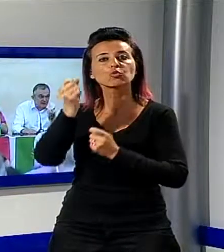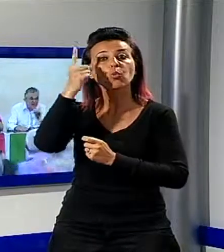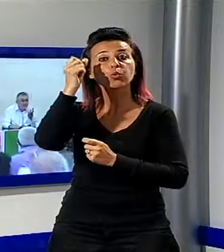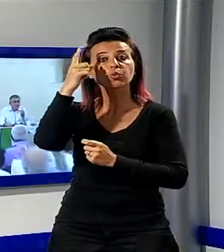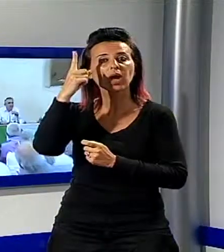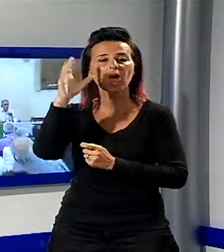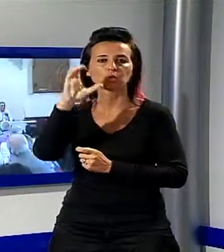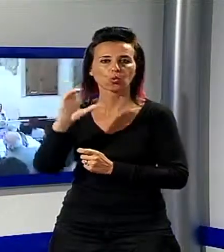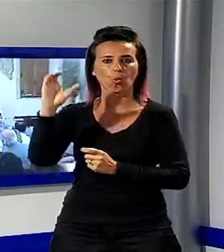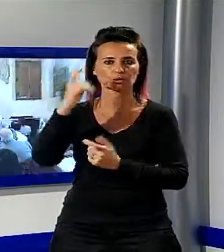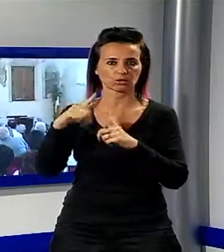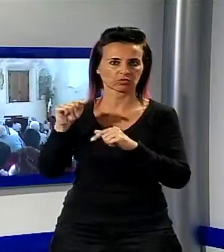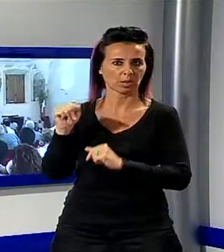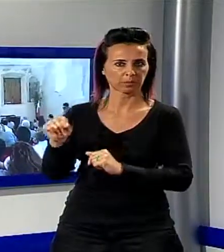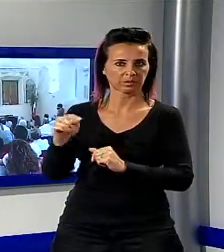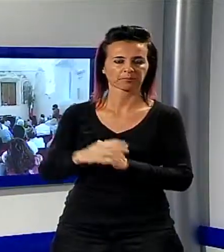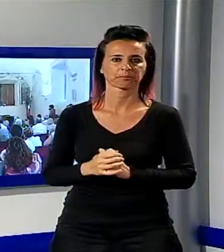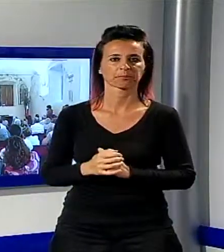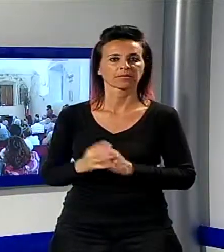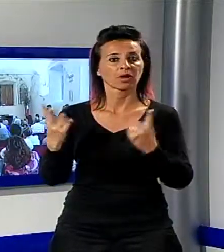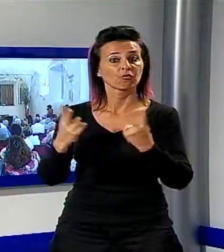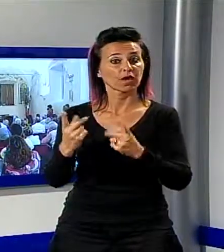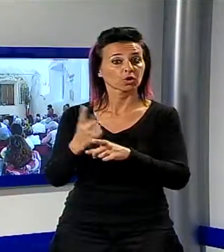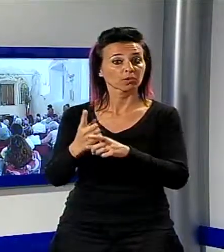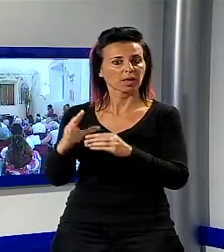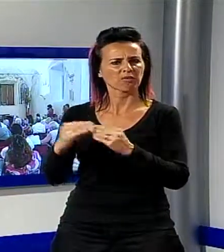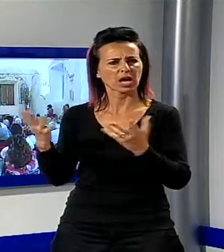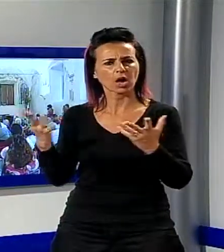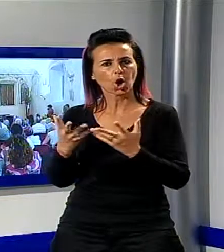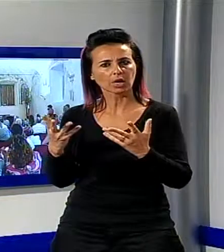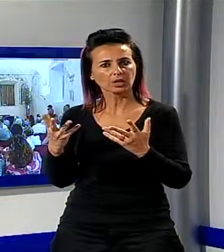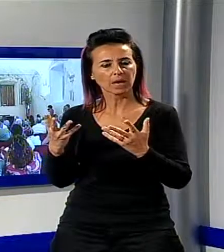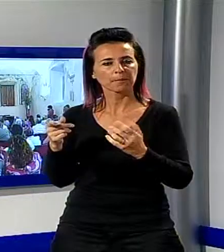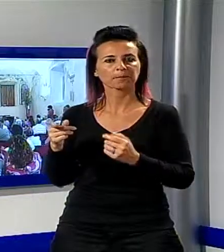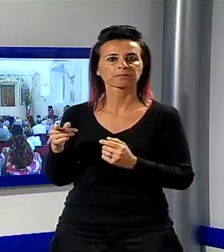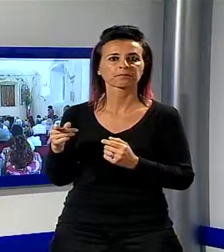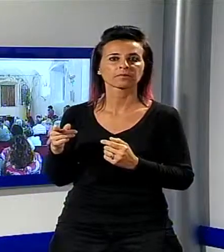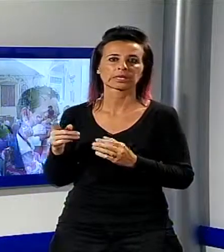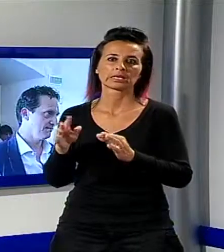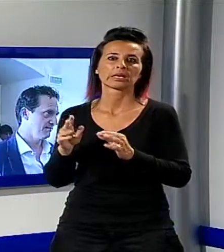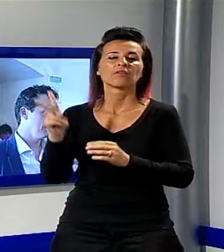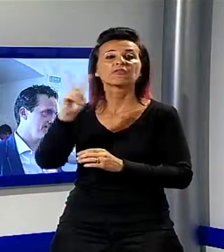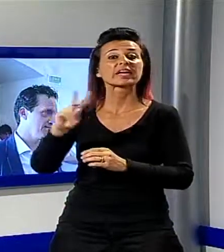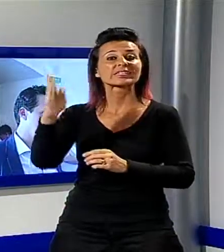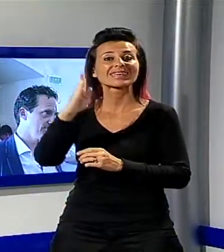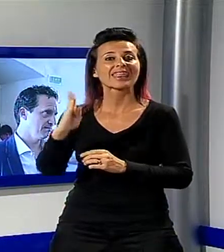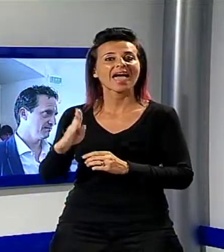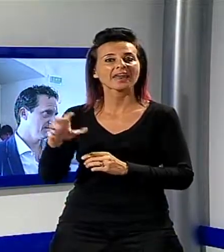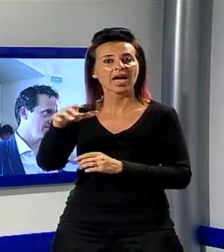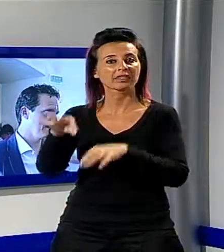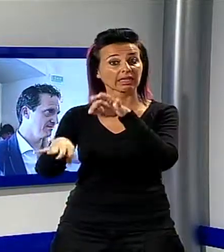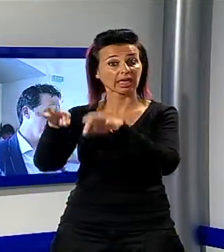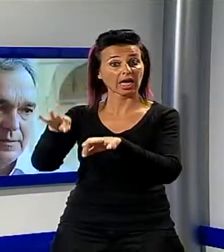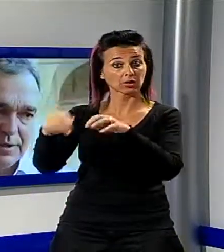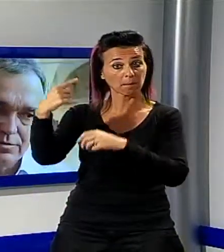città. Una delle cose che dobbiamo senz'altro fare è rimettere a posto la Versiliana. Noi lo faremo, la